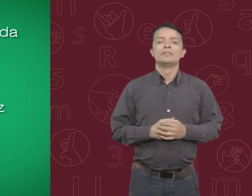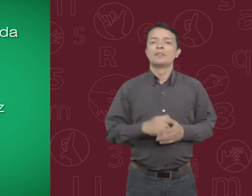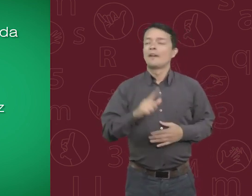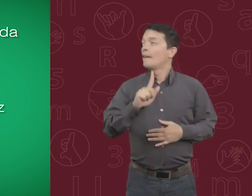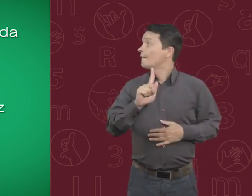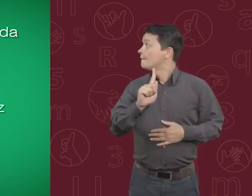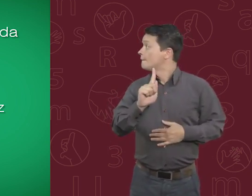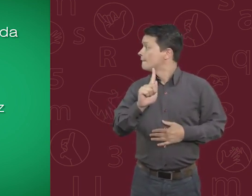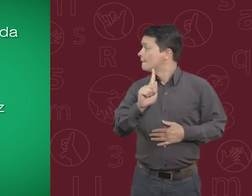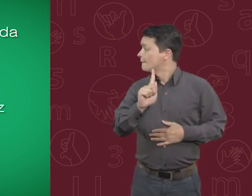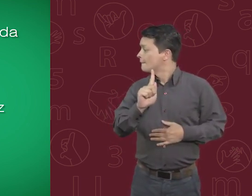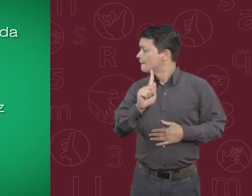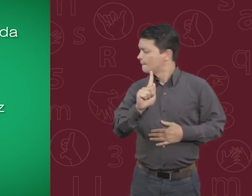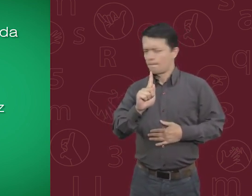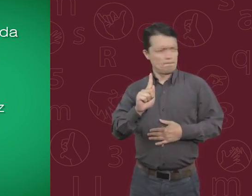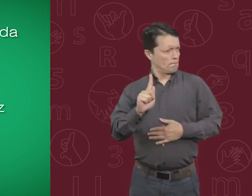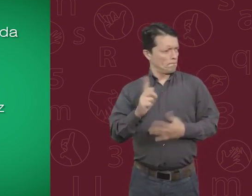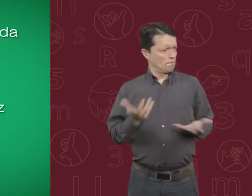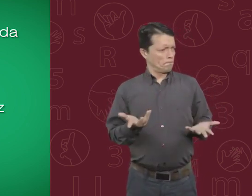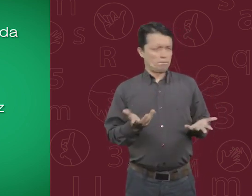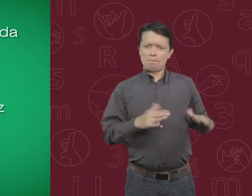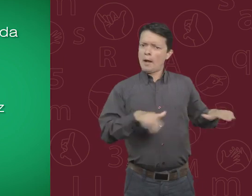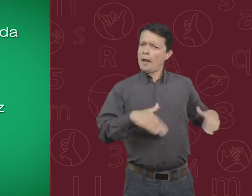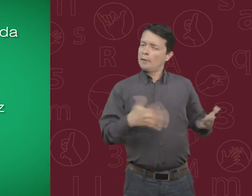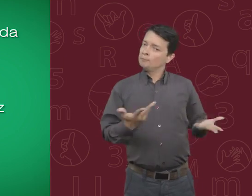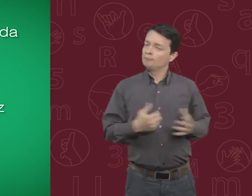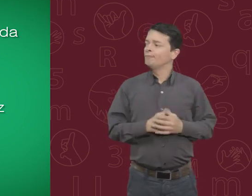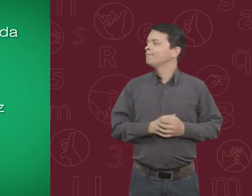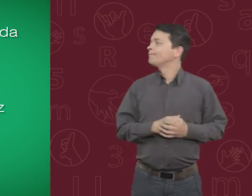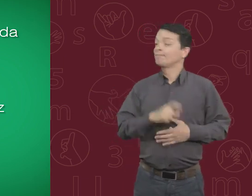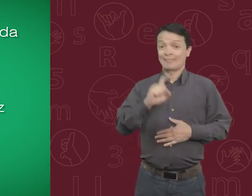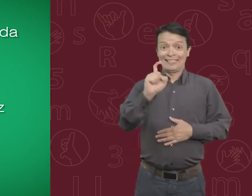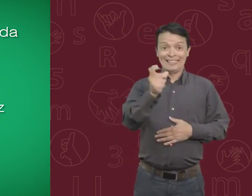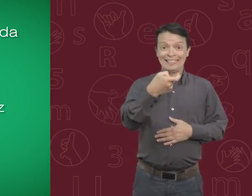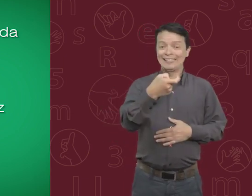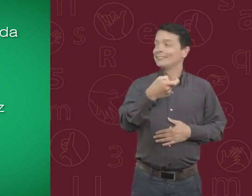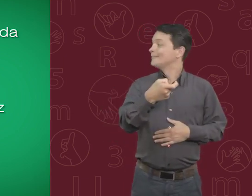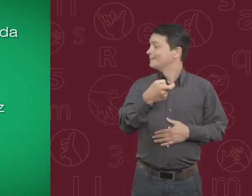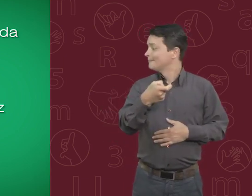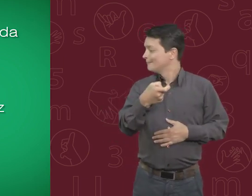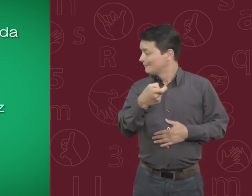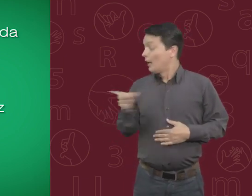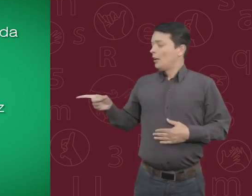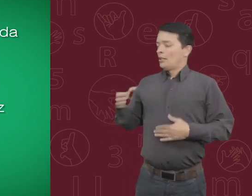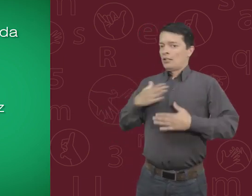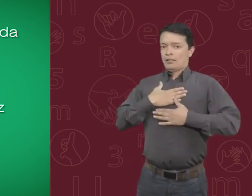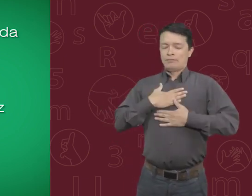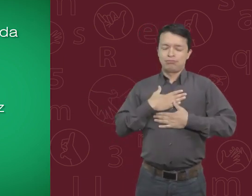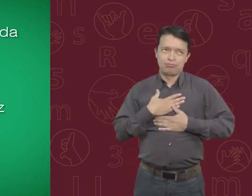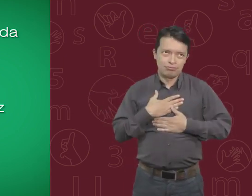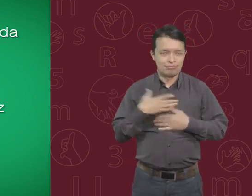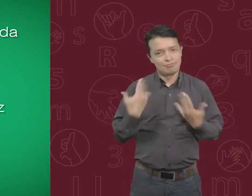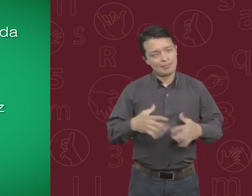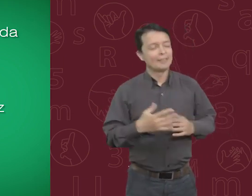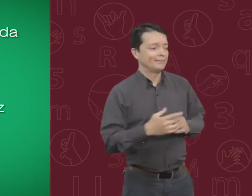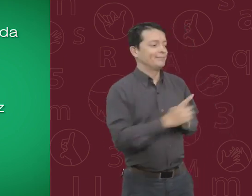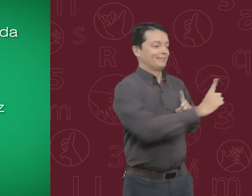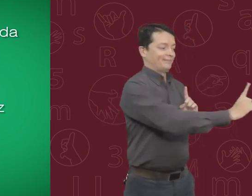F. Nada. Veamos G. ¡Qué alivio! ¡Listo! Se ha